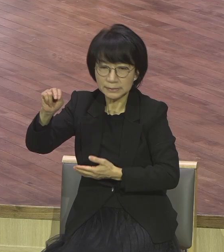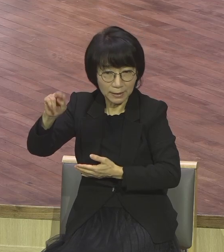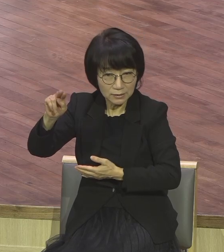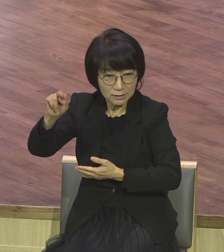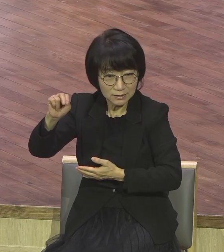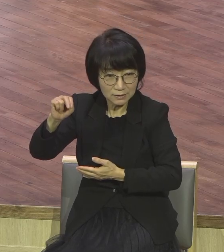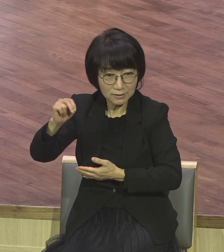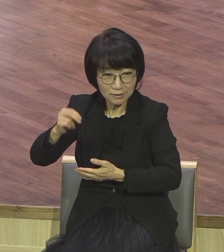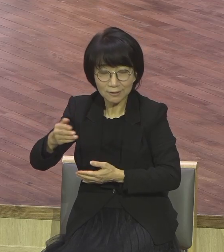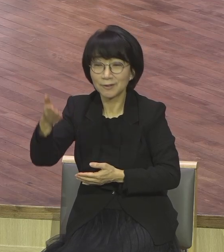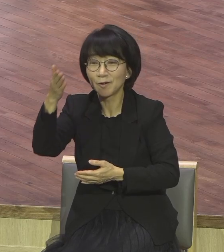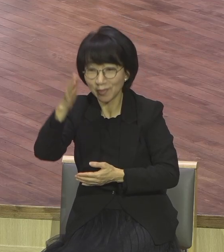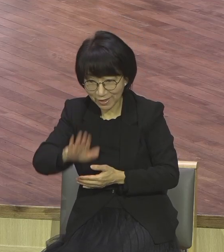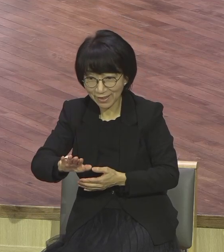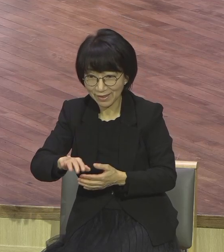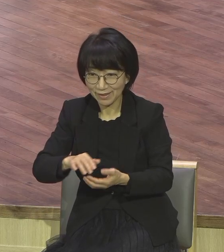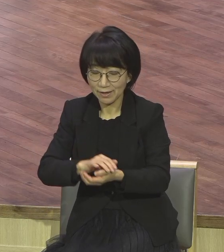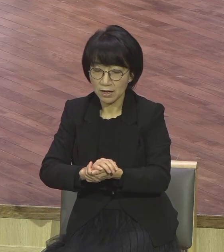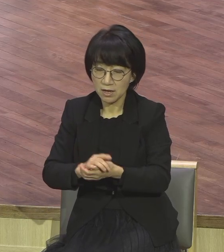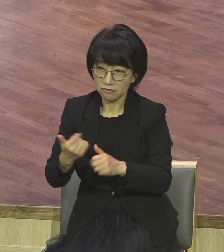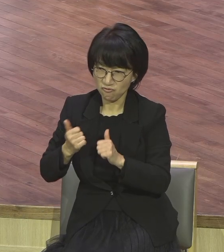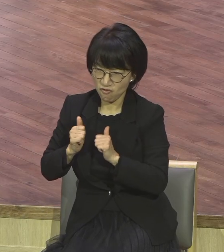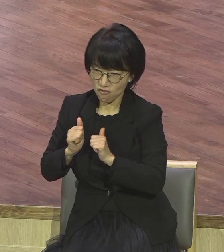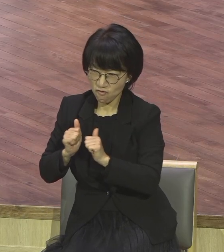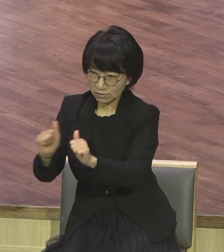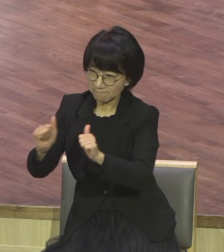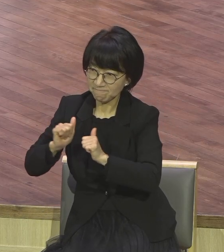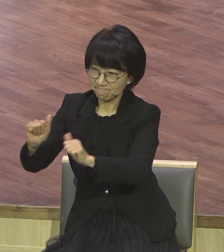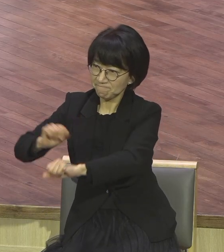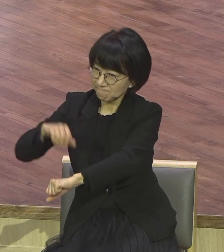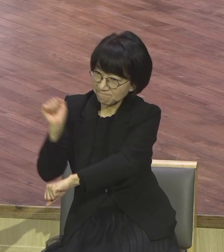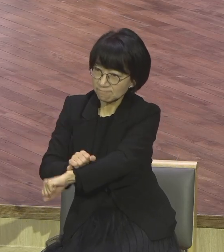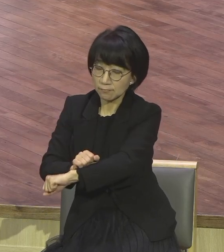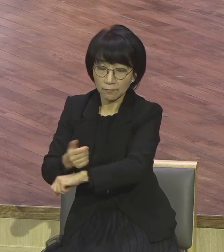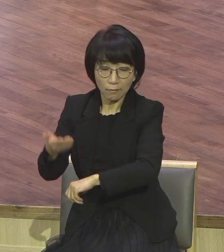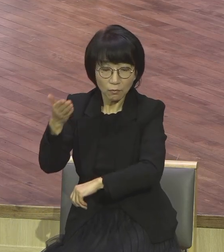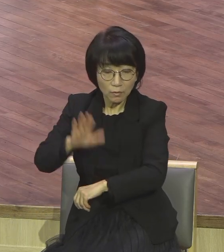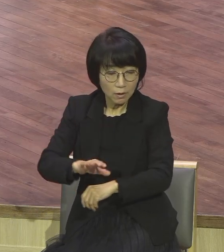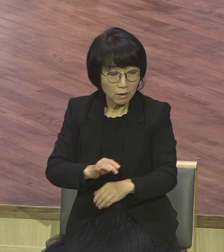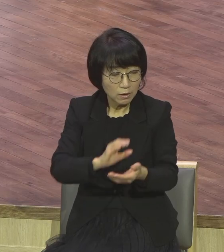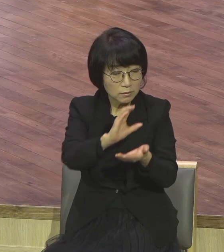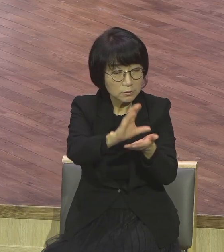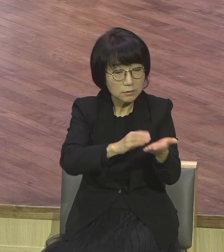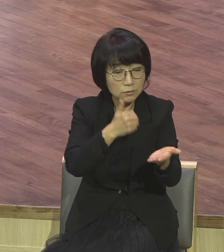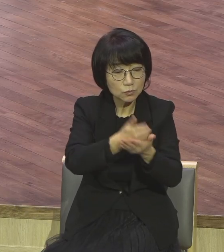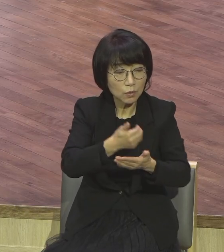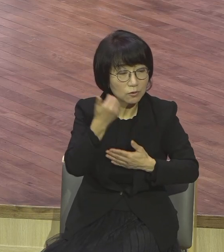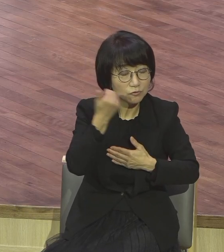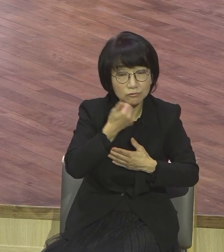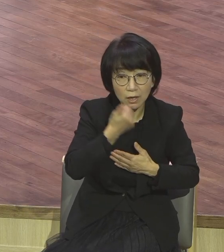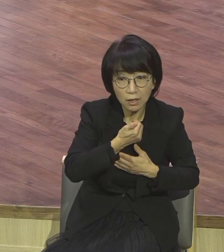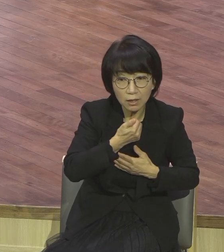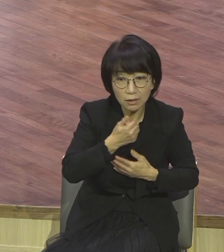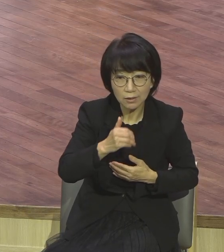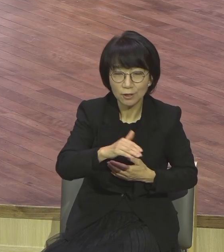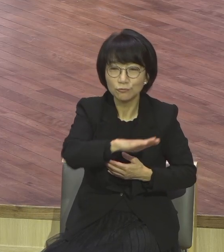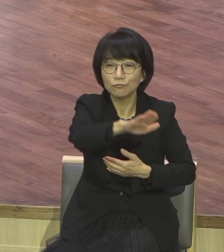정말로 우리 인류의 유일한 소망이다 라는 사실을 믿는